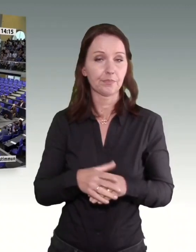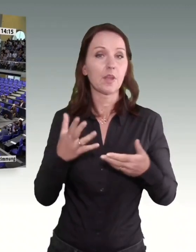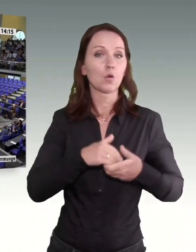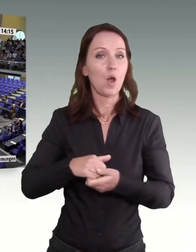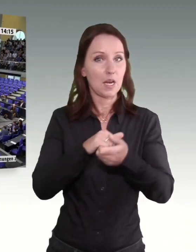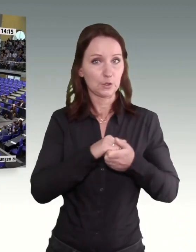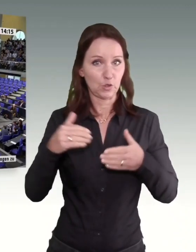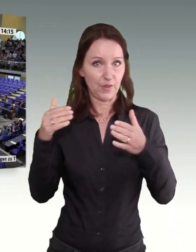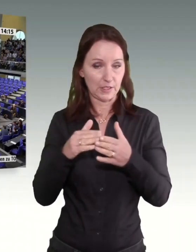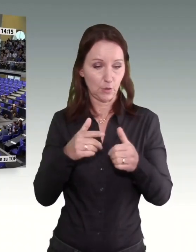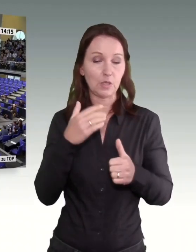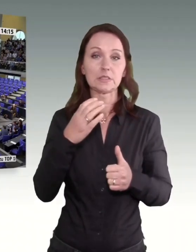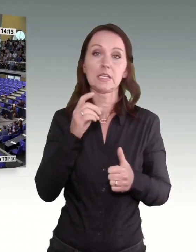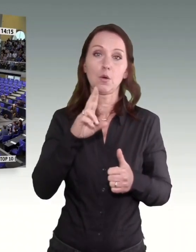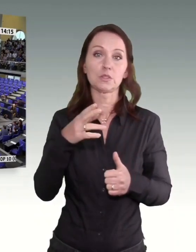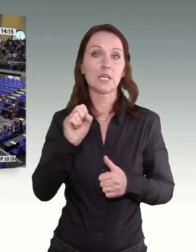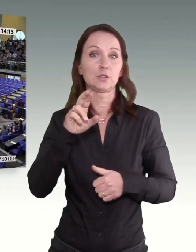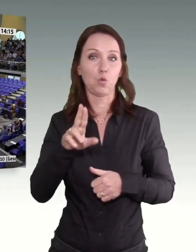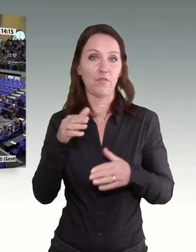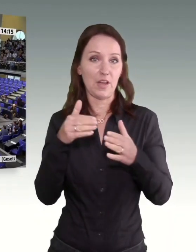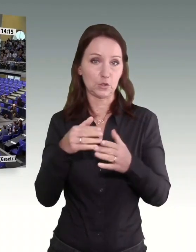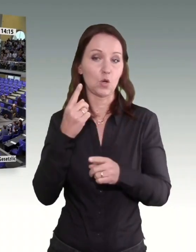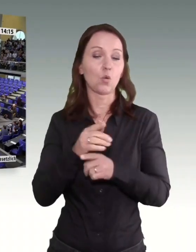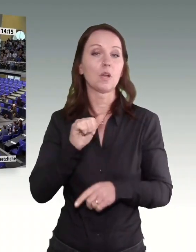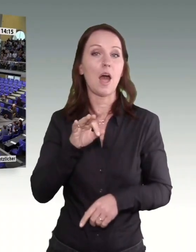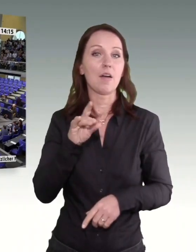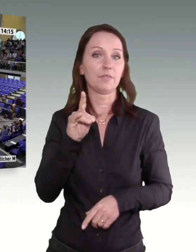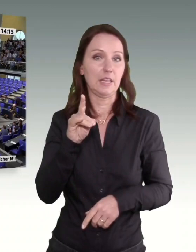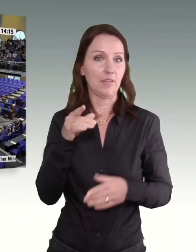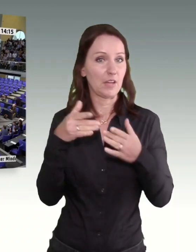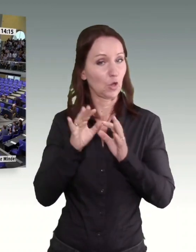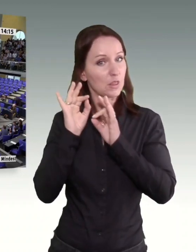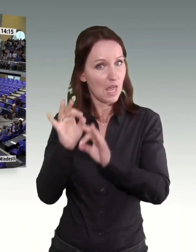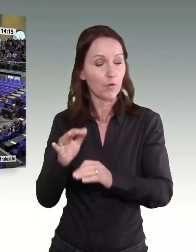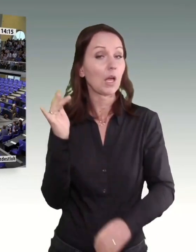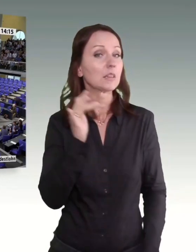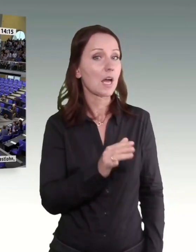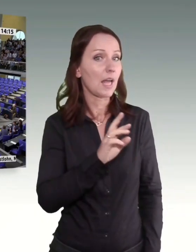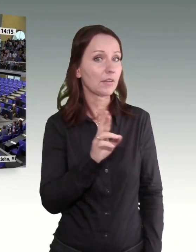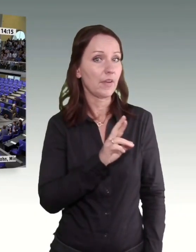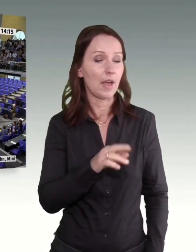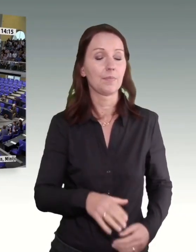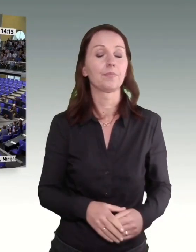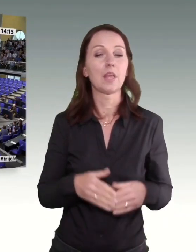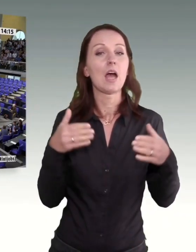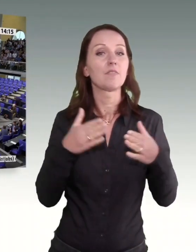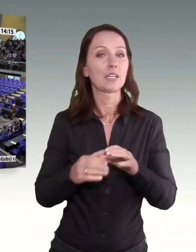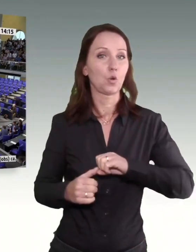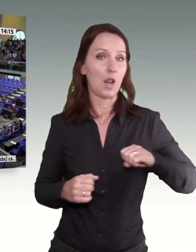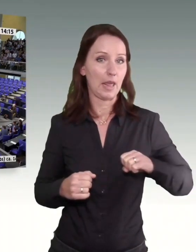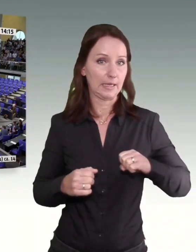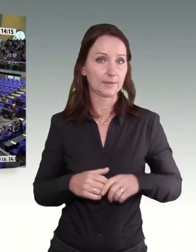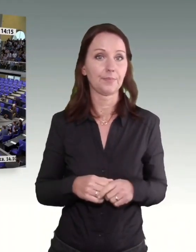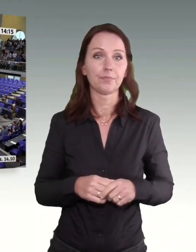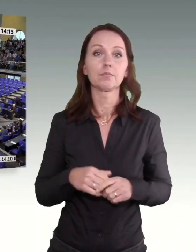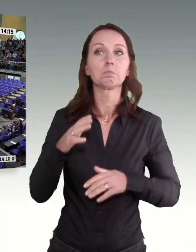Die Koalitionsfraktionen, die CDU-CSU-Fraktionen und die AfD-Fraktionen. Wer stimmt dagegen? Die Fraktion Die Linke.